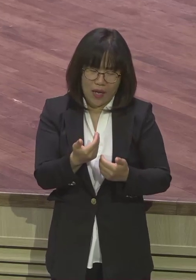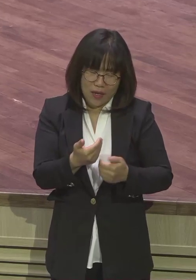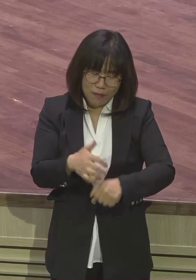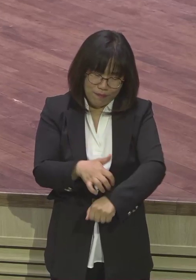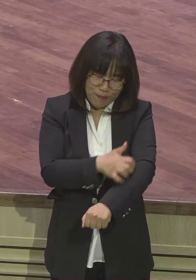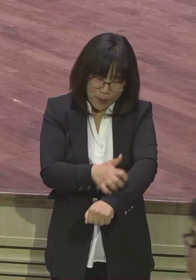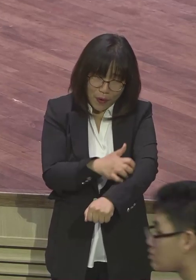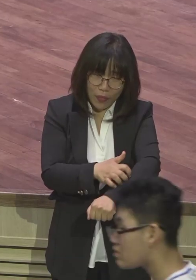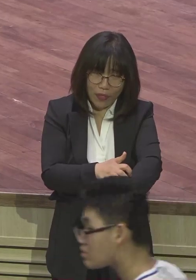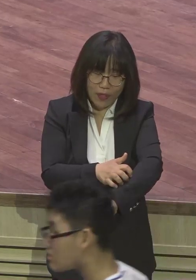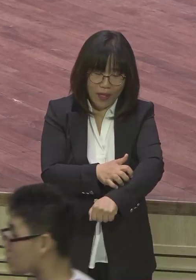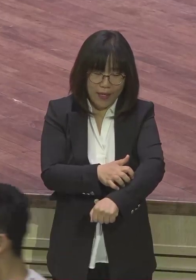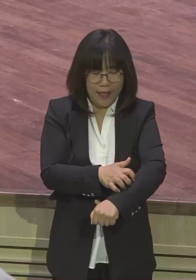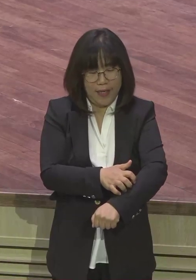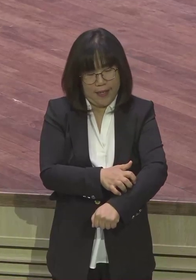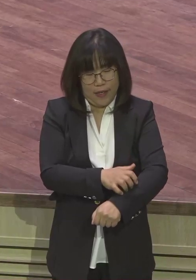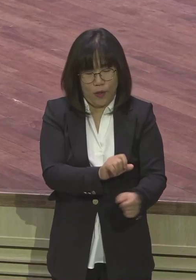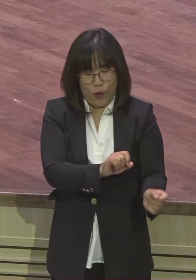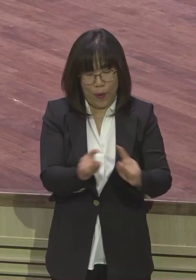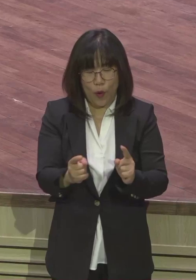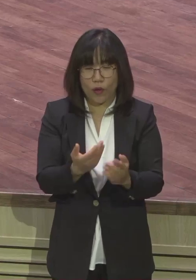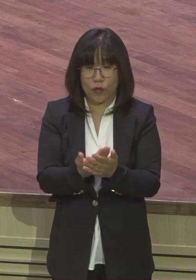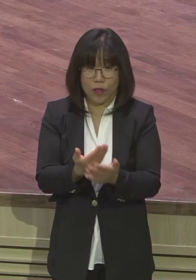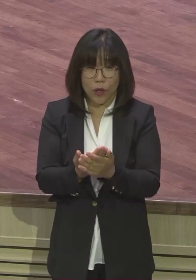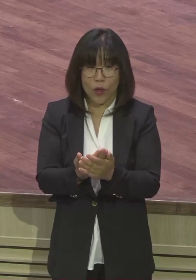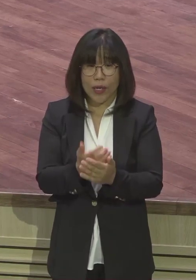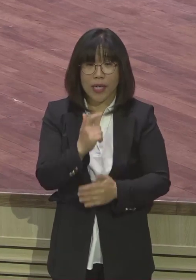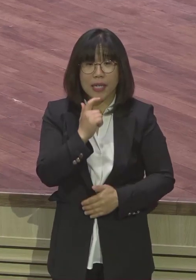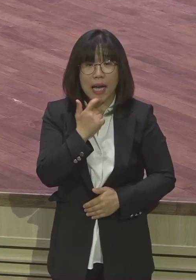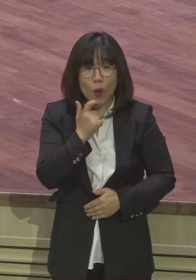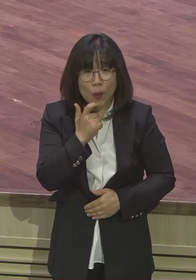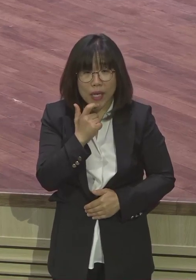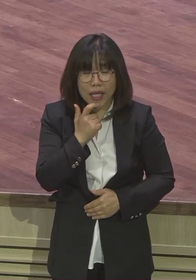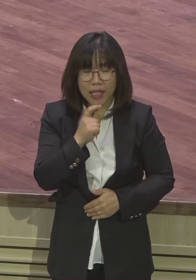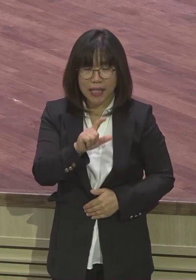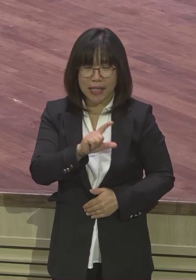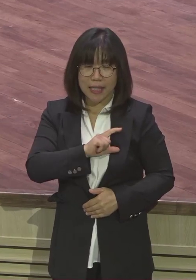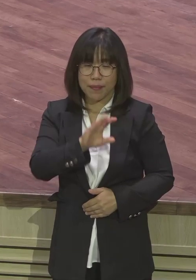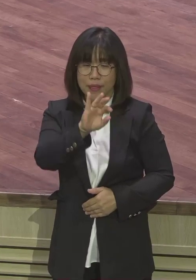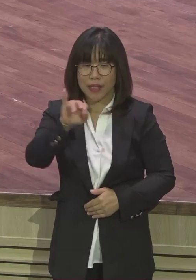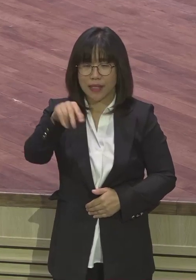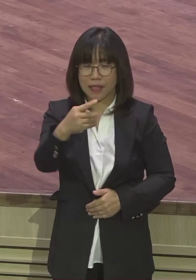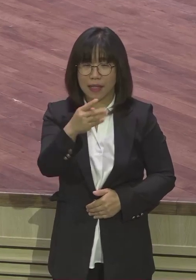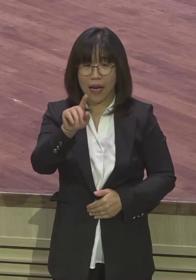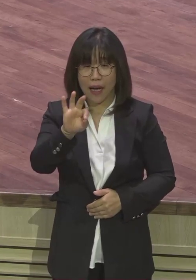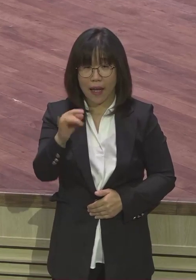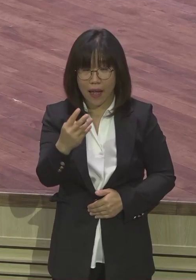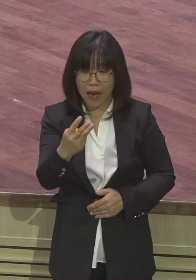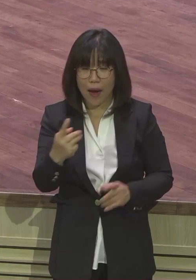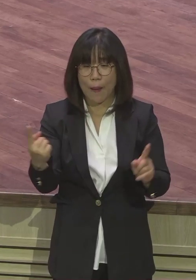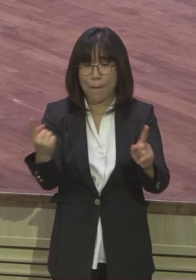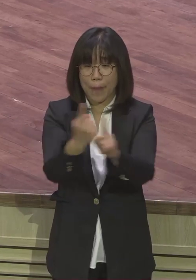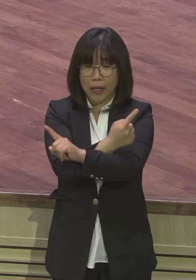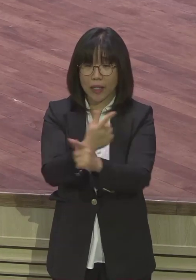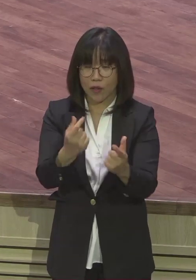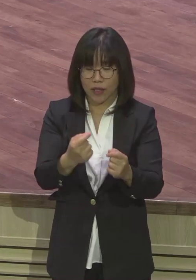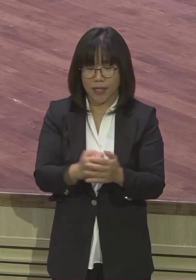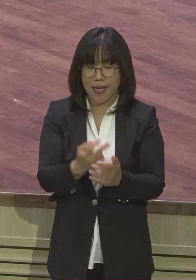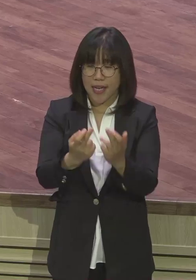일어나게 하여 주옵사사. 야곱이 이스라엘로 바뀌니까 형과의 20년의 원수 관계가 회복되는데 모든 것이